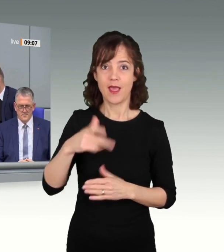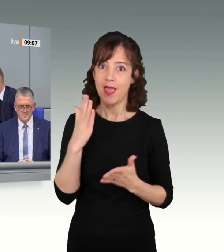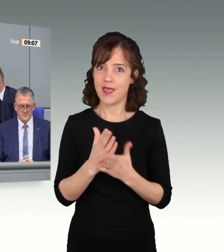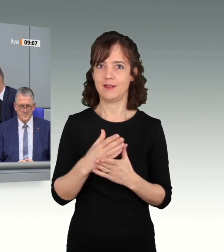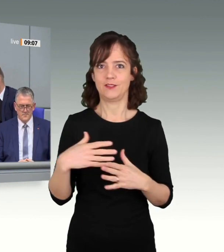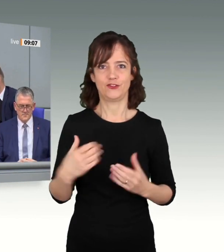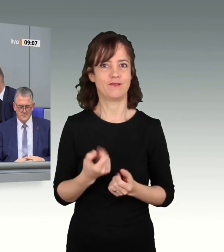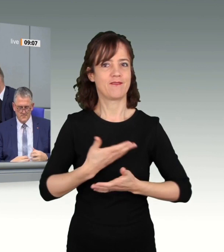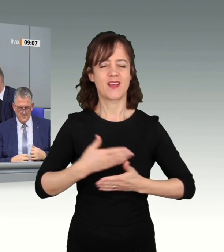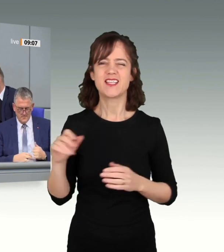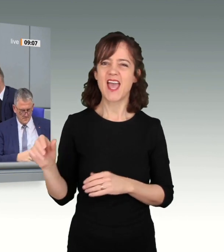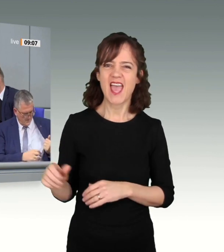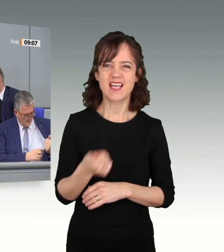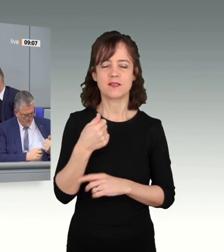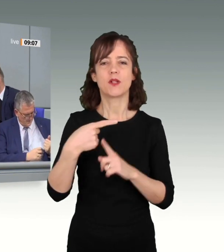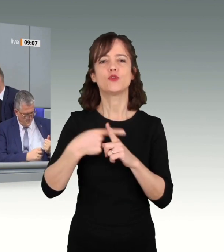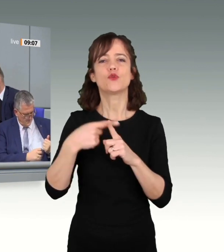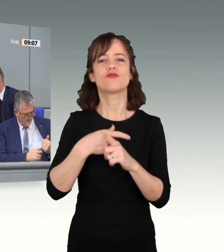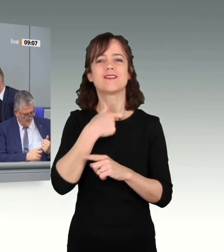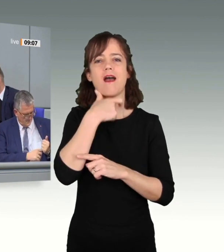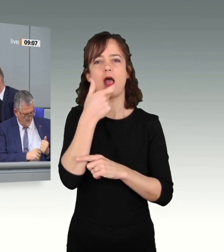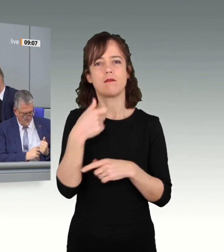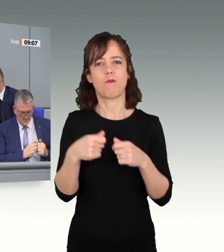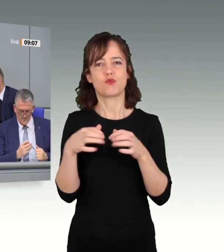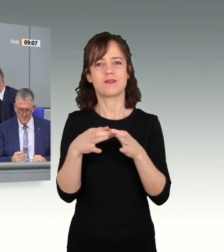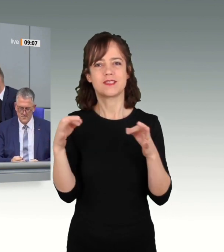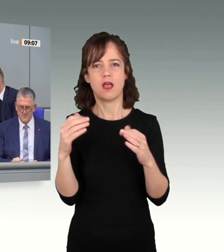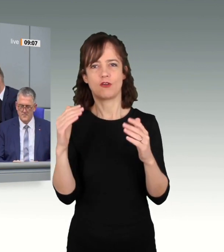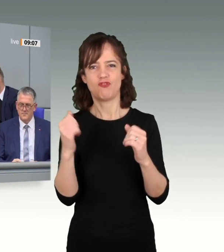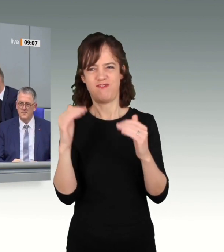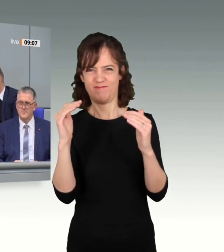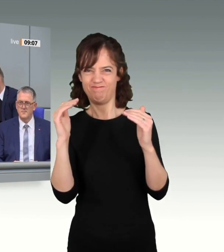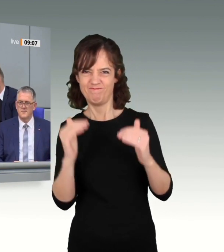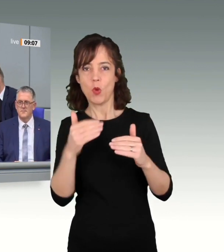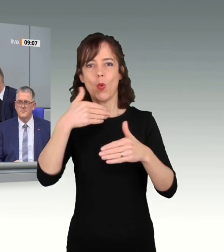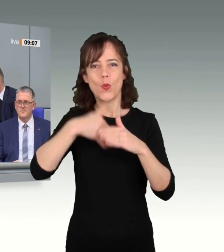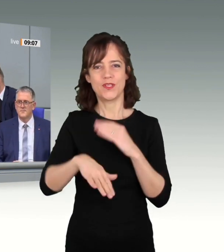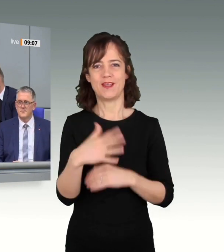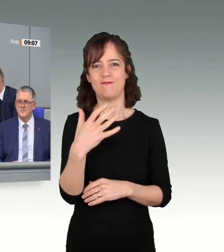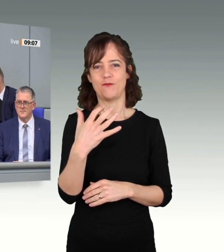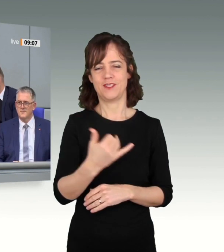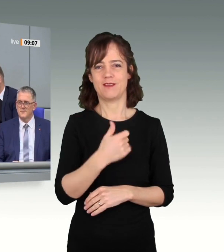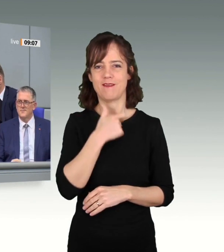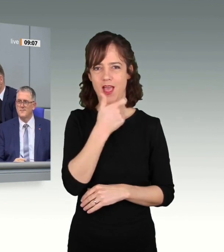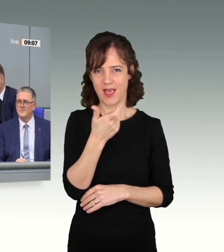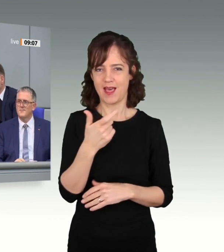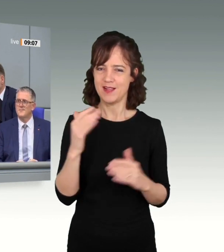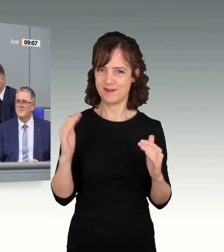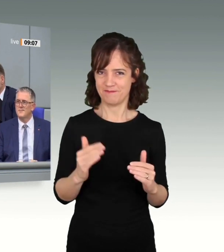Abgeordneten zum ersten Mal des Jahresdurchschnittsalter des Bundestages unter die 50-Jahres-Grenze gedrückt haben.